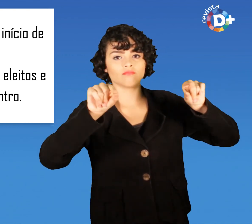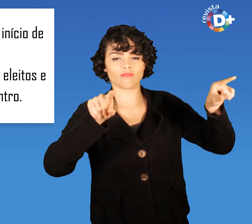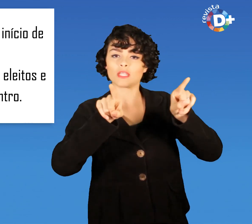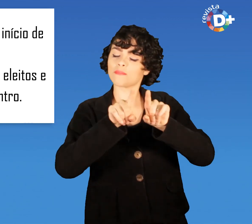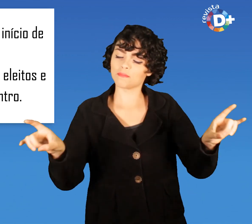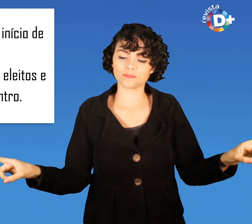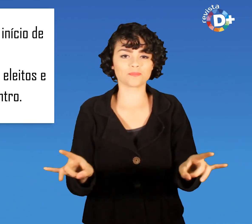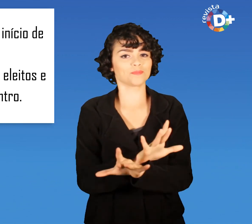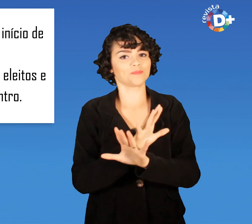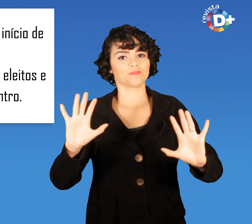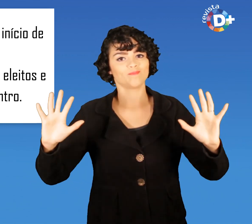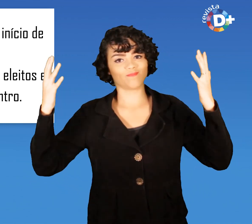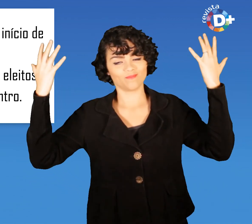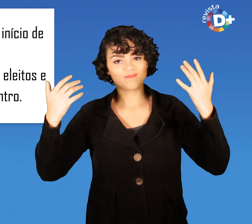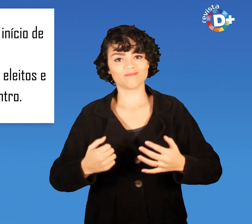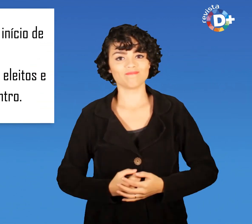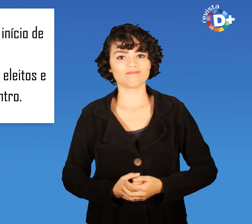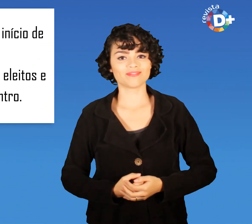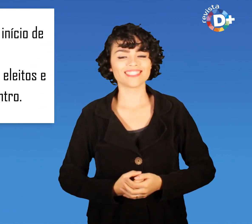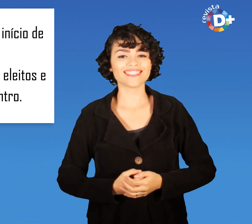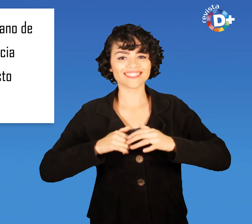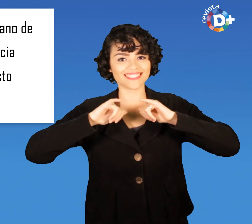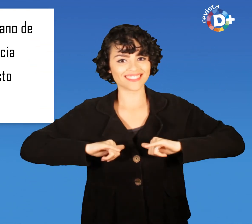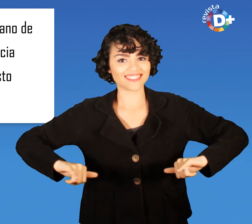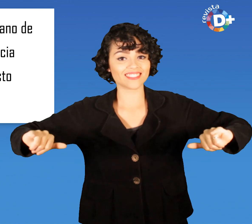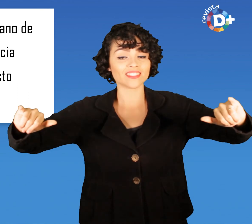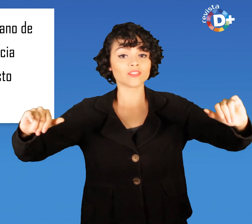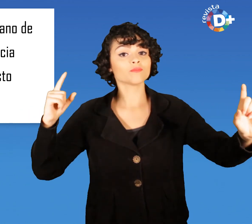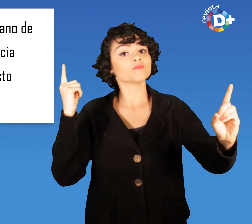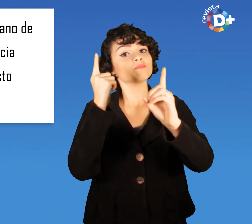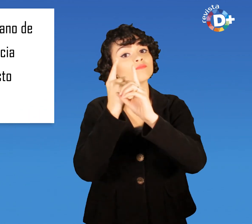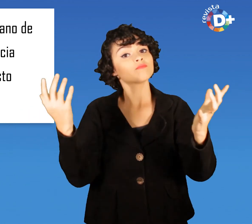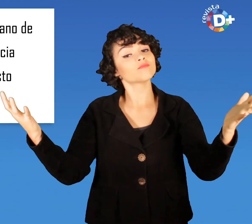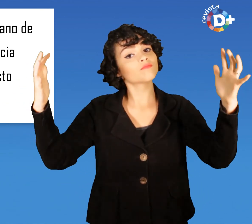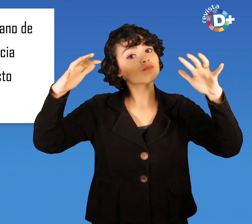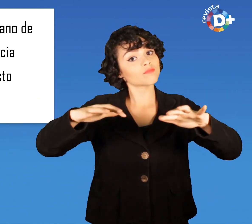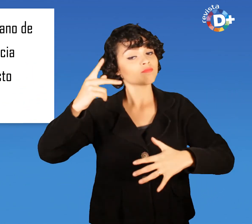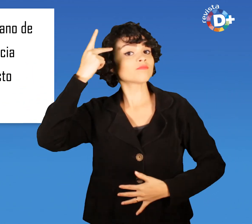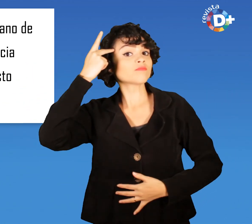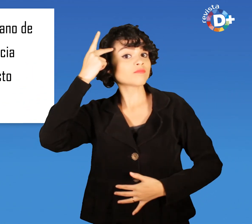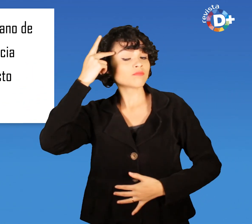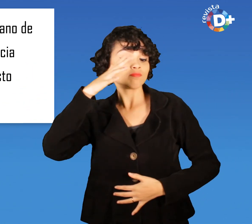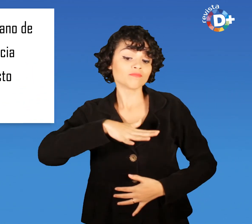encontro Serviço Encontro paulistano de pessoas com deficiência